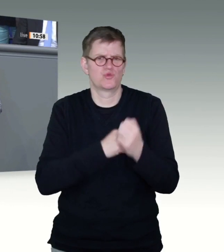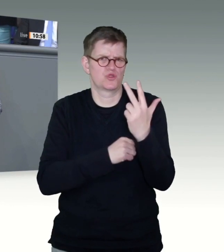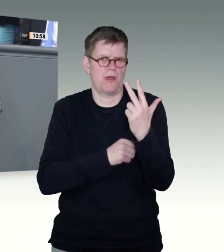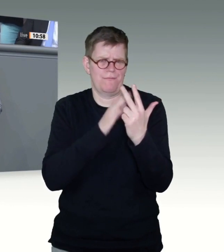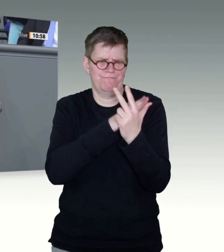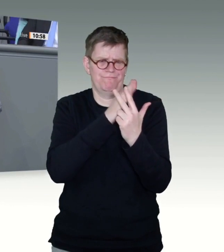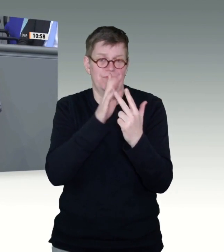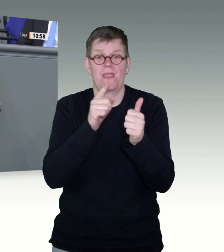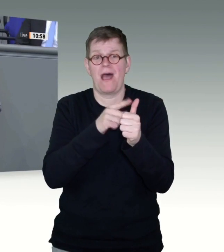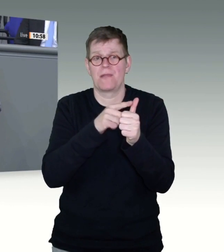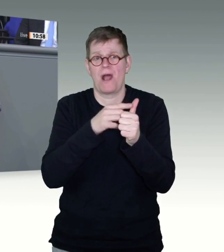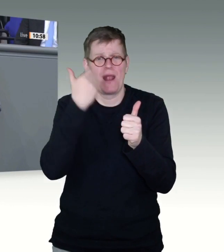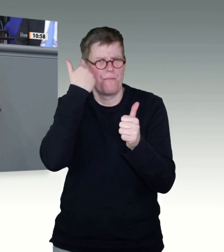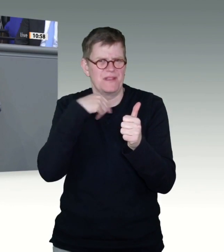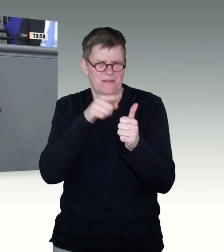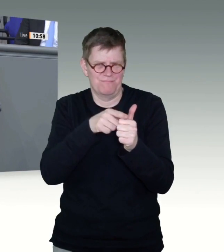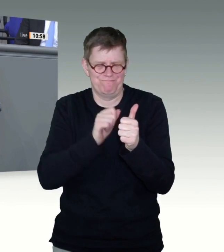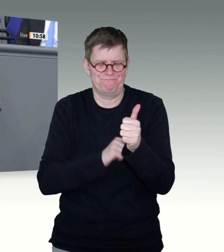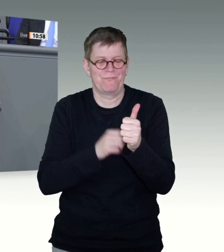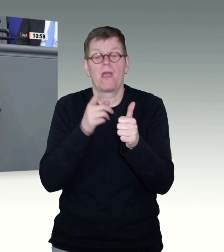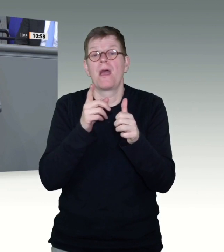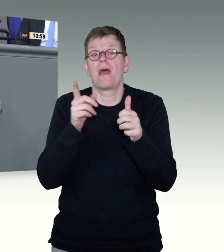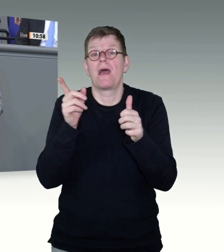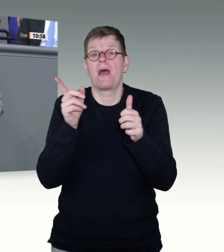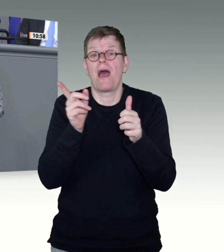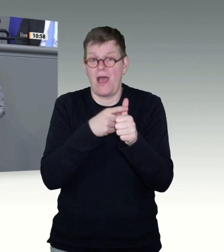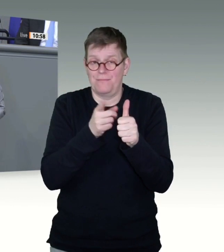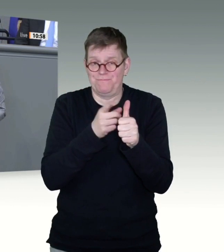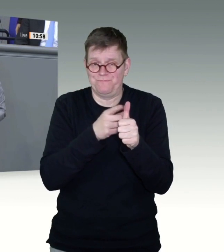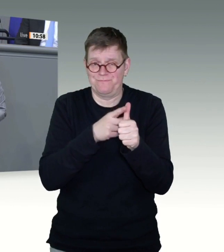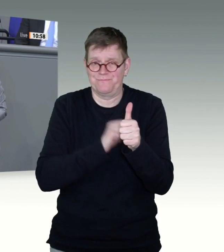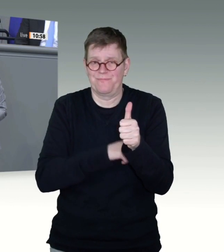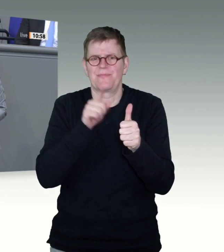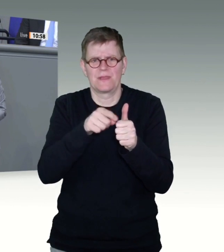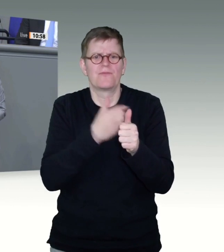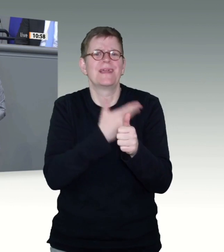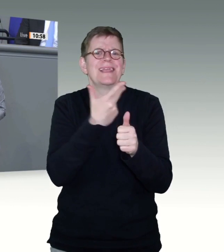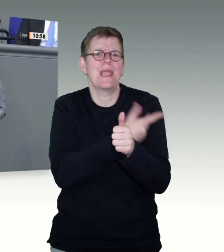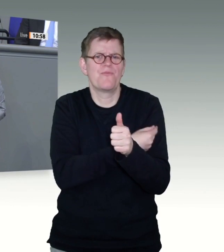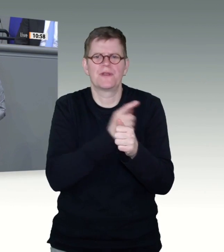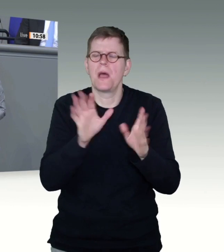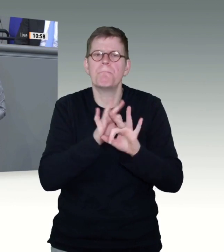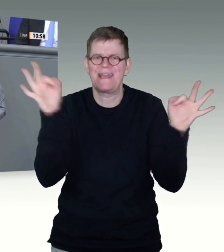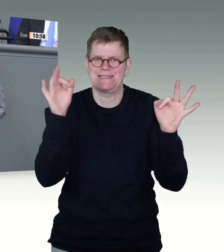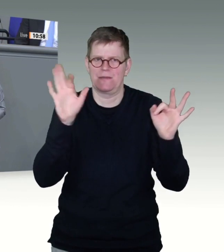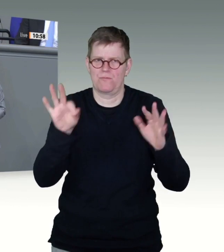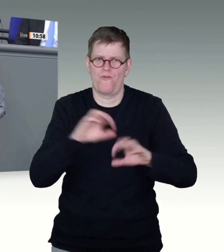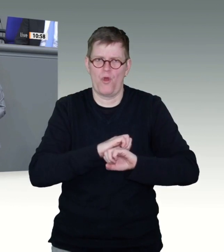Vakzine verständlich, aber es ist auch doppelt ärgerlich. Es nimmt uns die Zuversicht und bringt uns zusätzlich